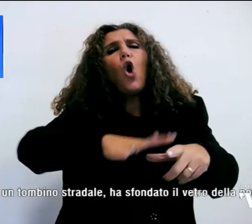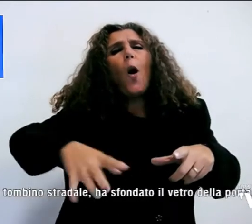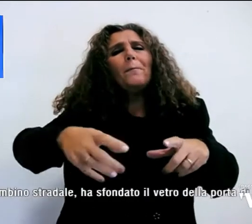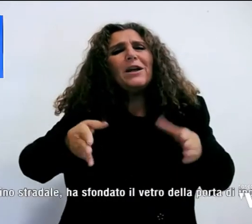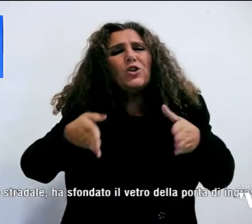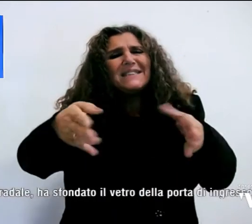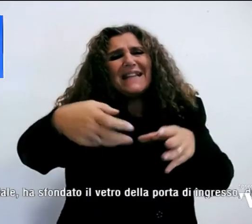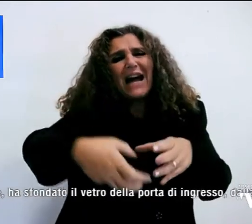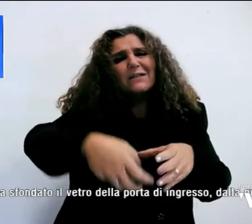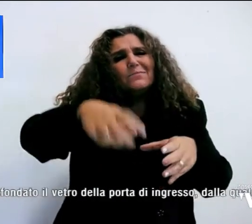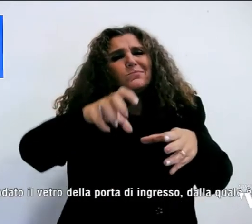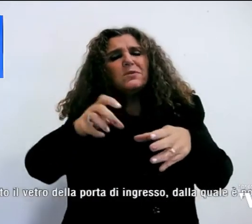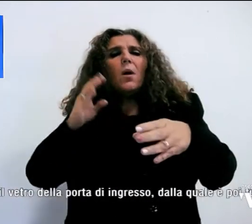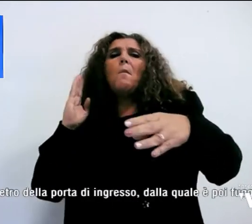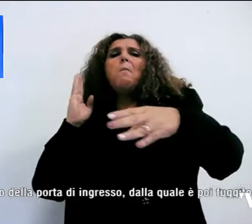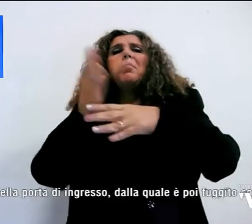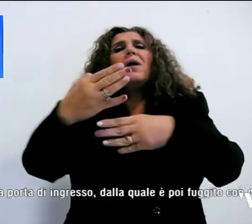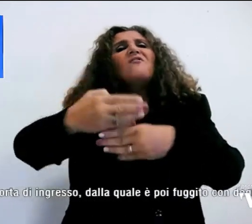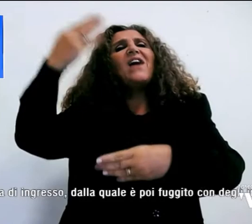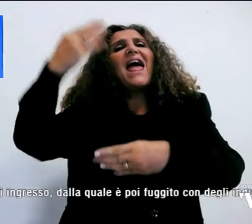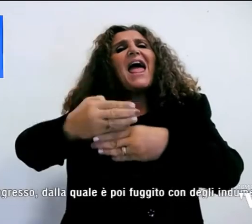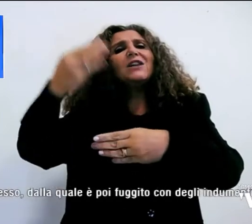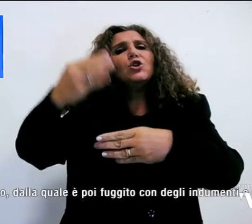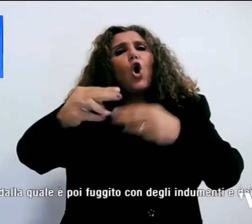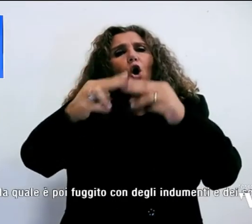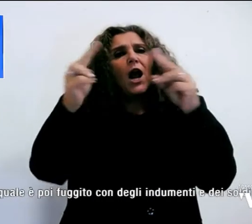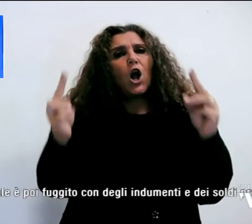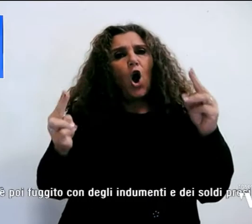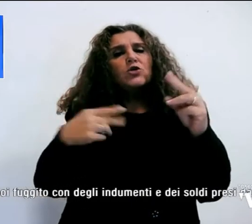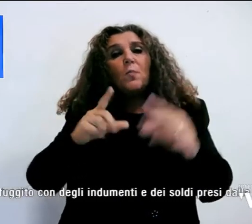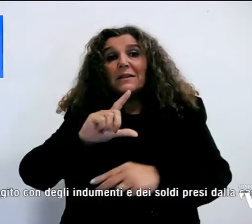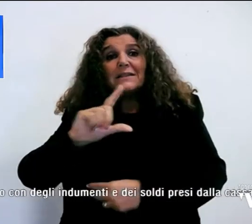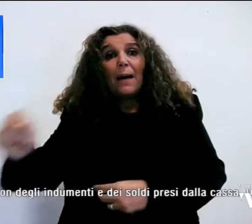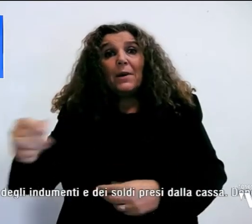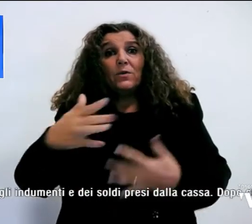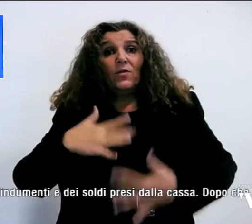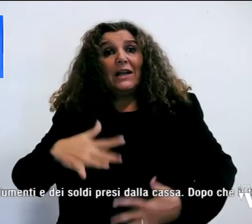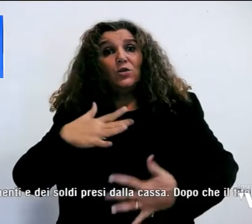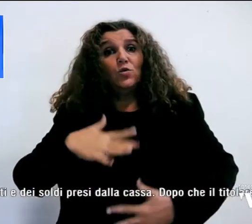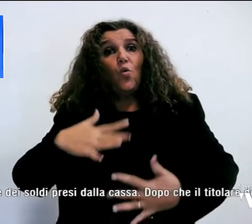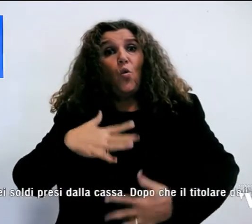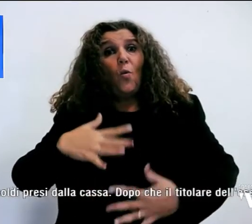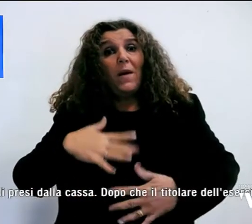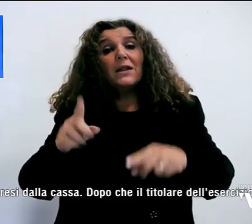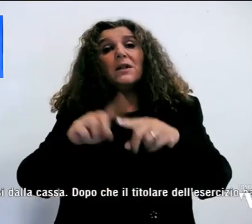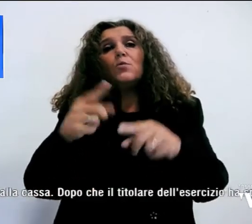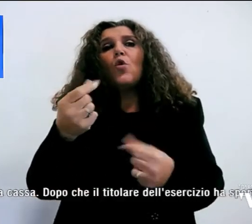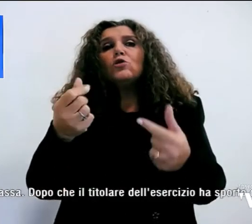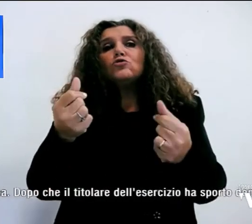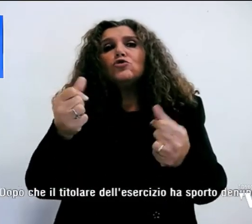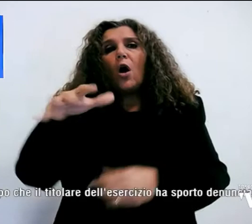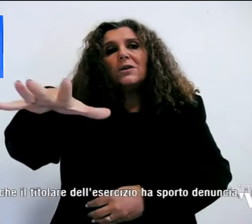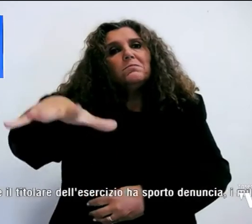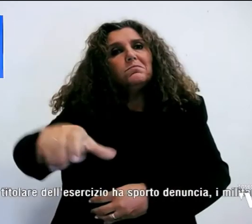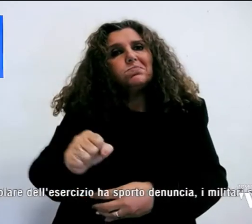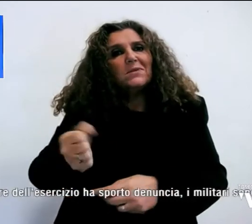il vetro della porta d'ingresso, dalla quale è poi fuggito con degli indumenti e dei soldi presi alla